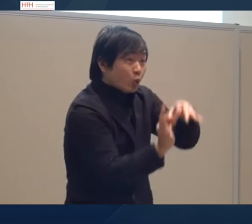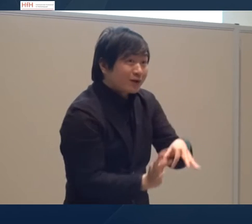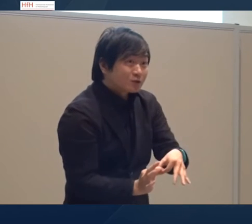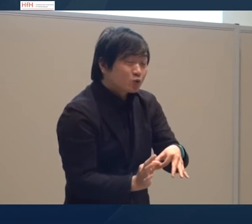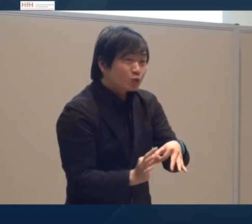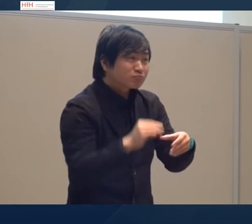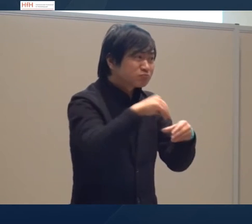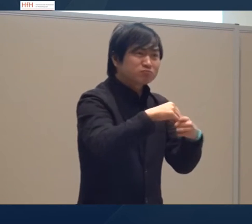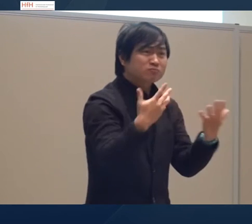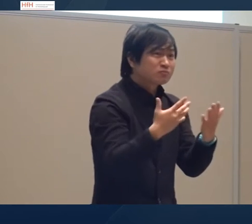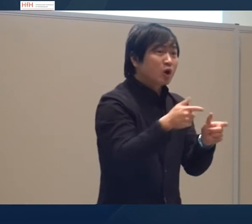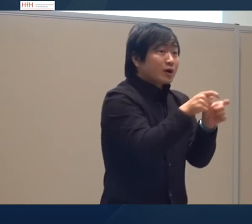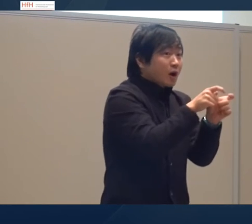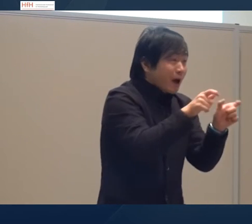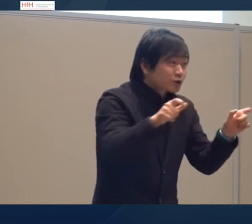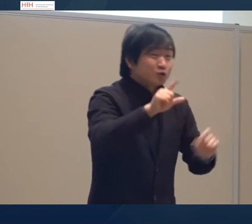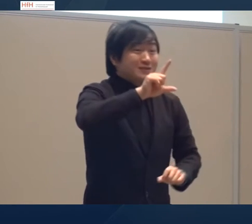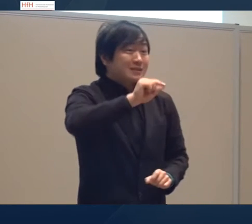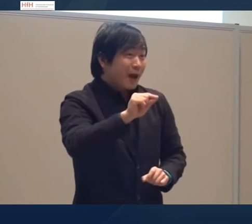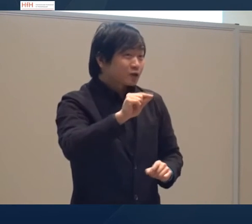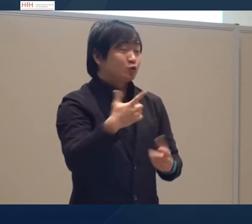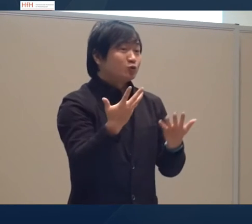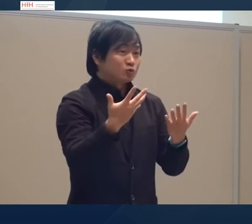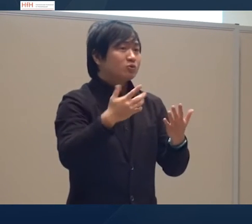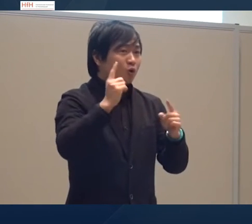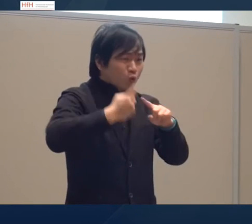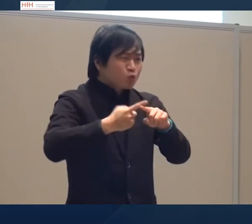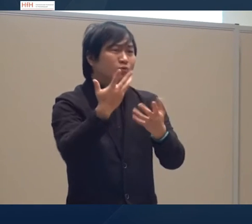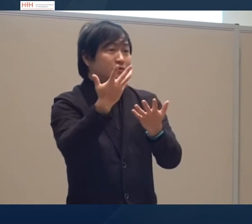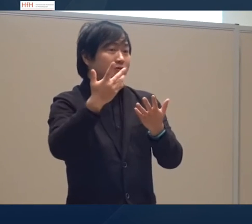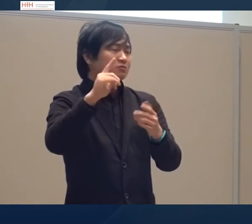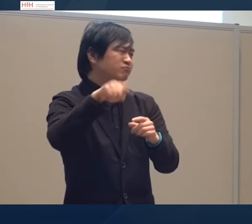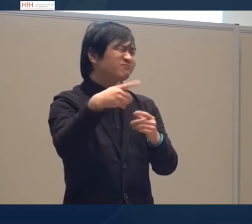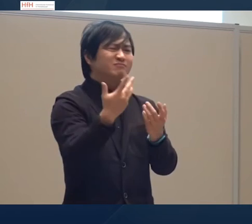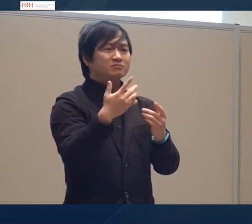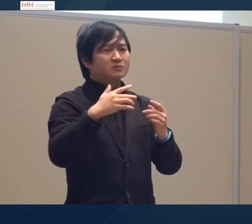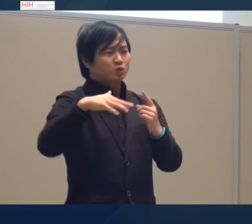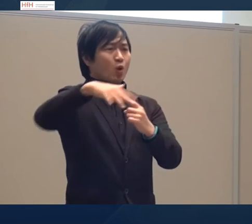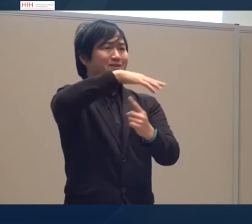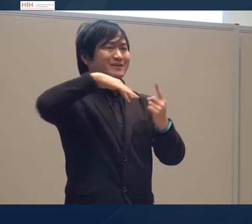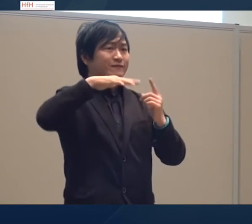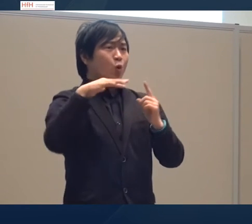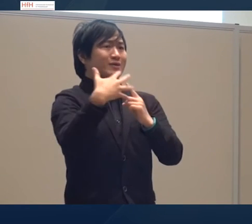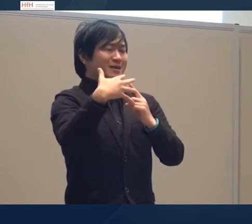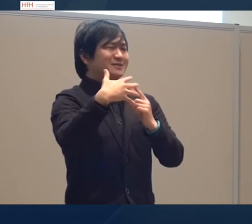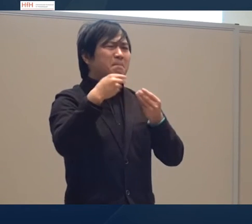So entsteht auch eine Kohäsion in dem Text, und zwar grammatikalischer und situativ-kontextueller